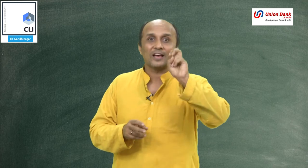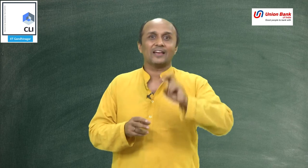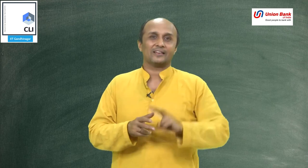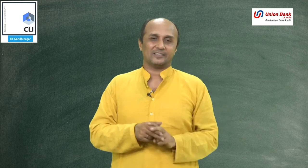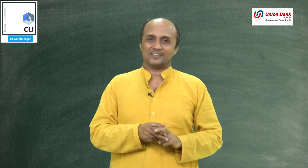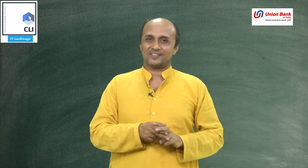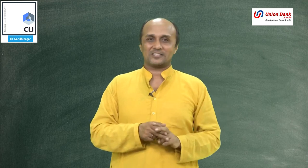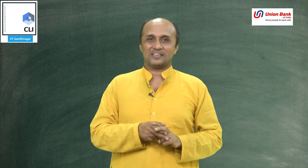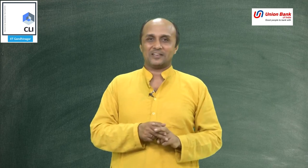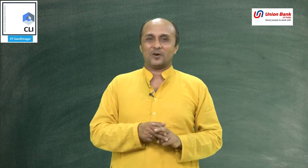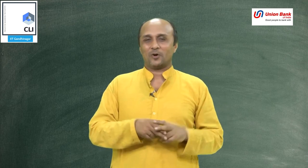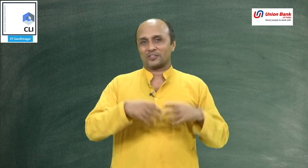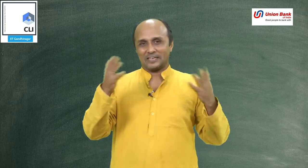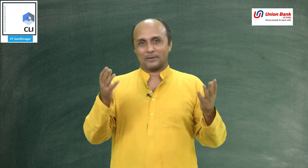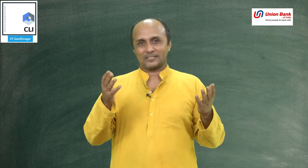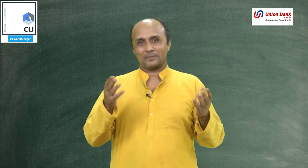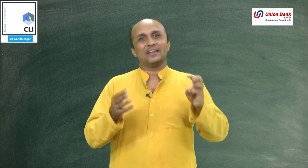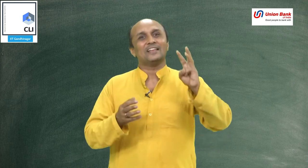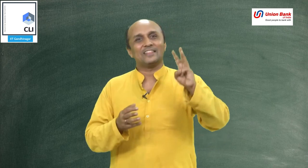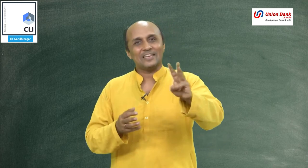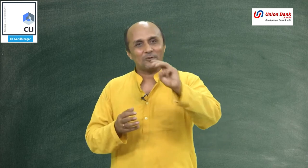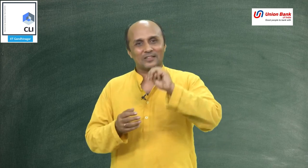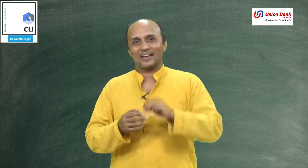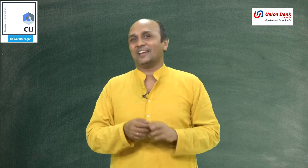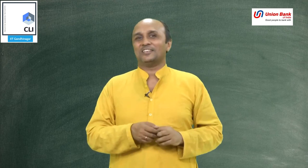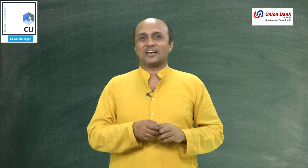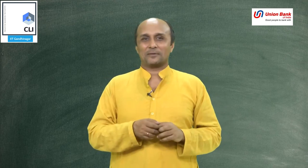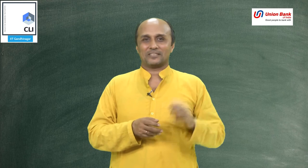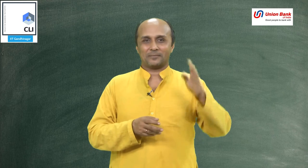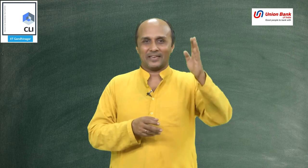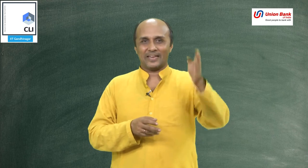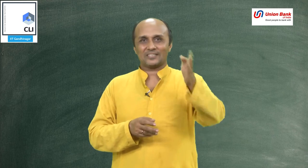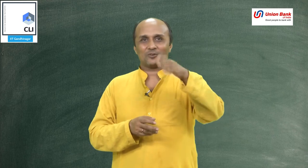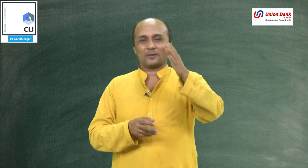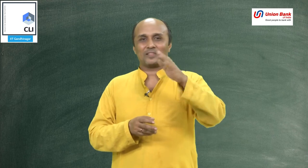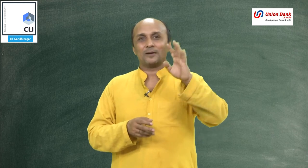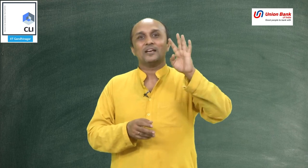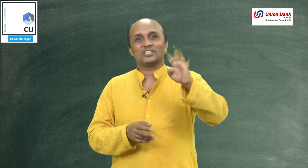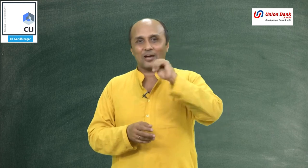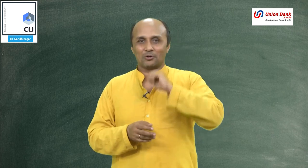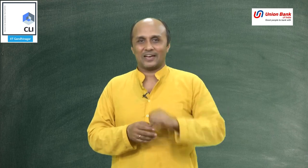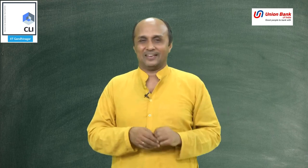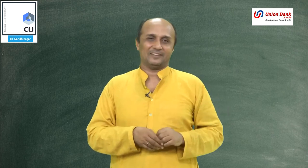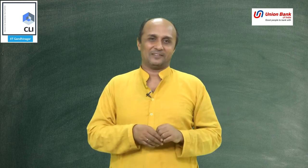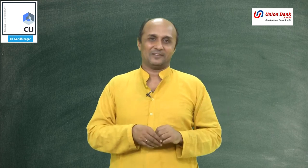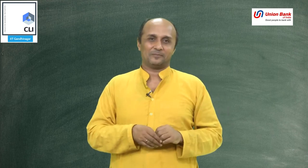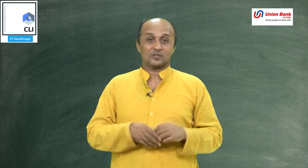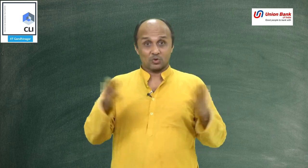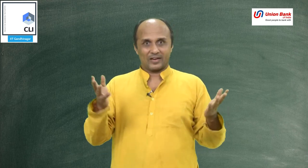है 10 नहीं और 3 की भाशा में 3 होता है 4 की